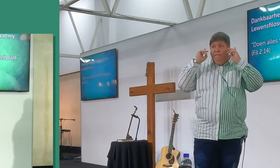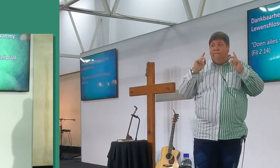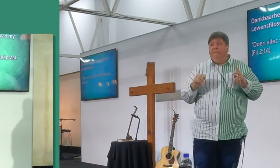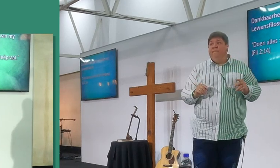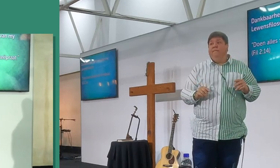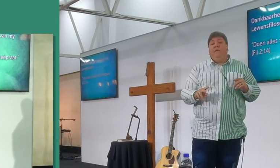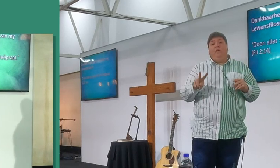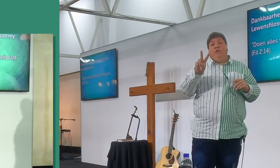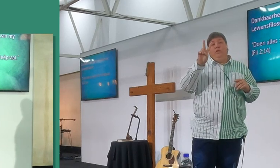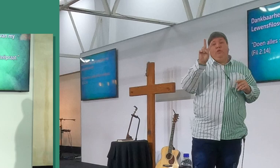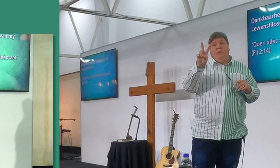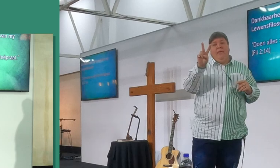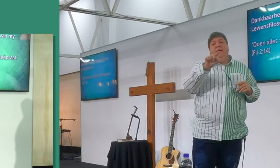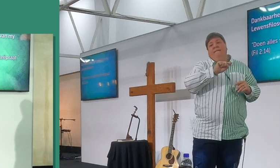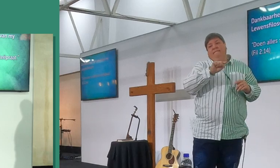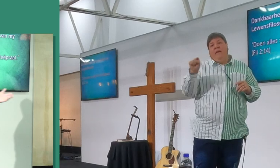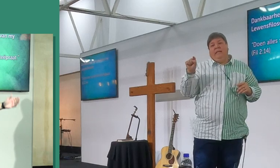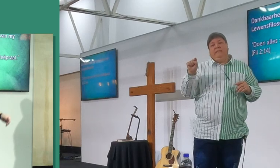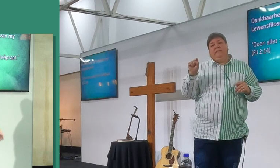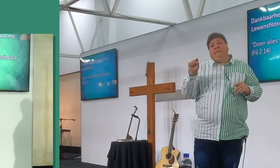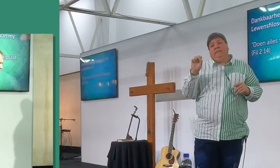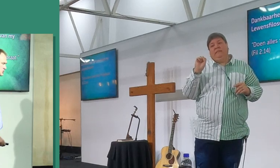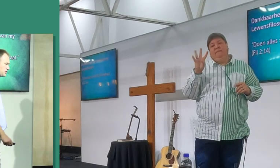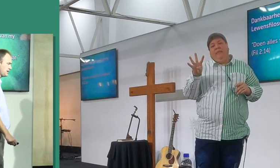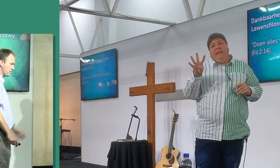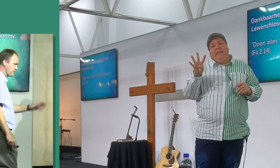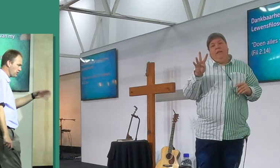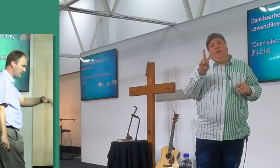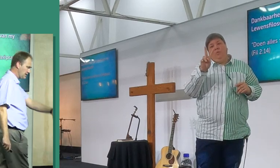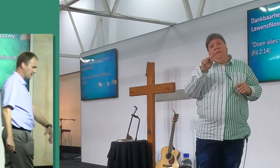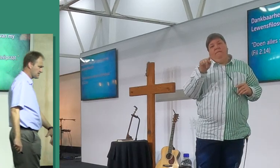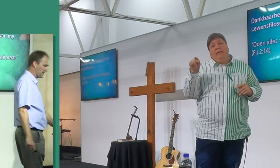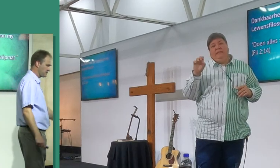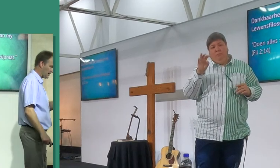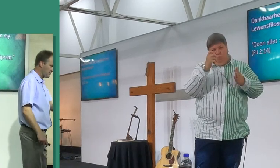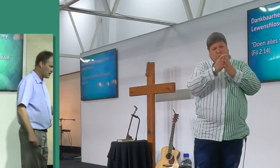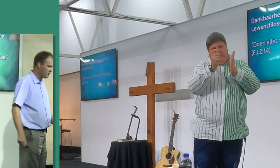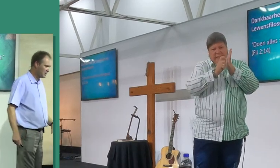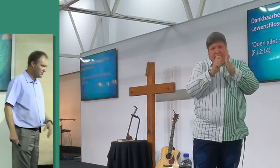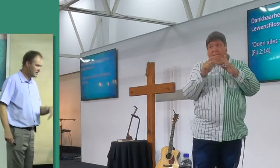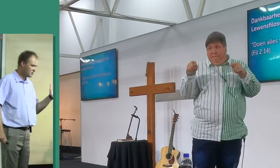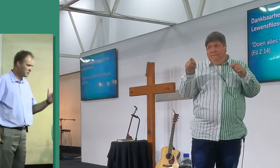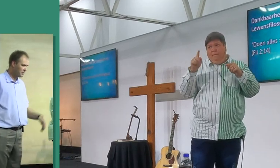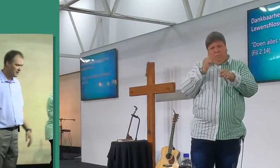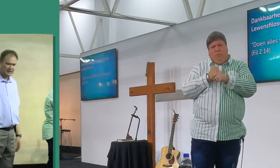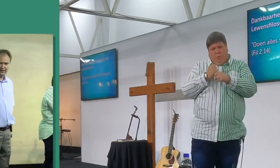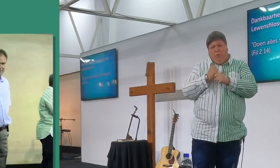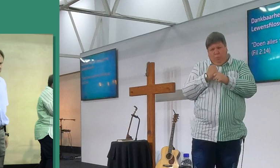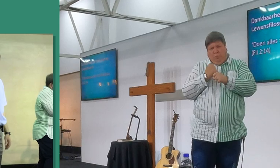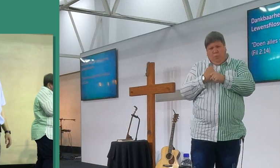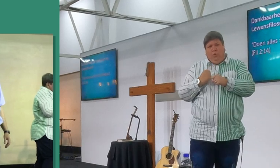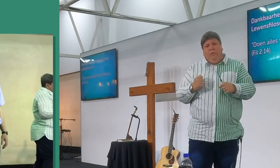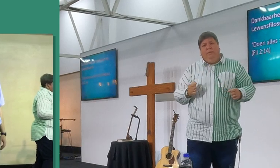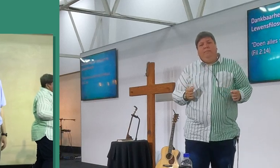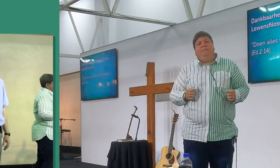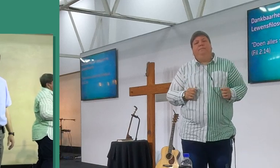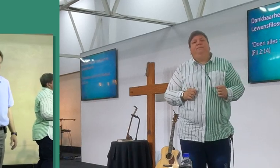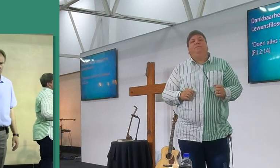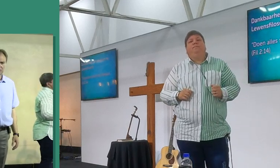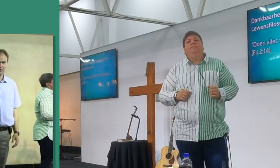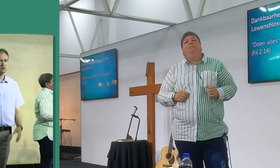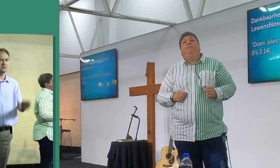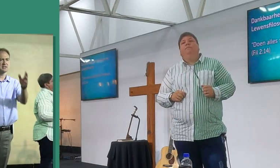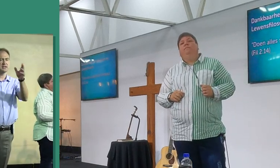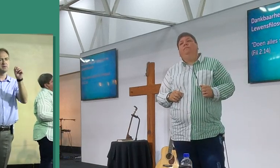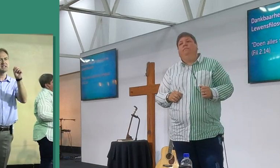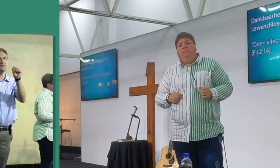strookie van toutel, waarop jy kan neerskryf, weet nie, spurs, strookie nie, maar jy moet het hier nie neerskryf, skryf het nou nie, al is het op jou, met die koukie op jou, idee